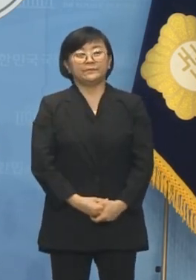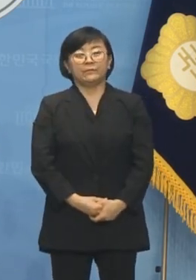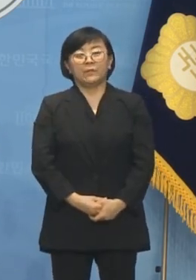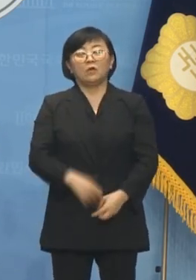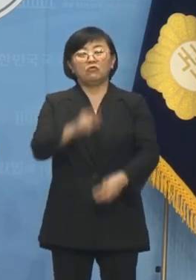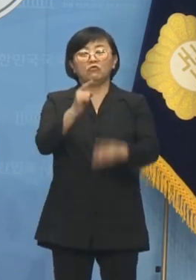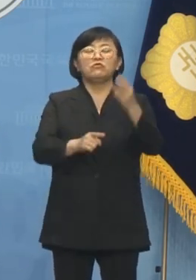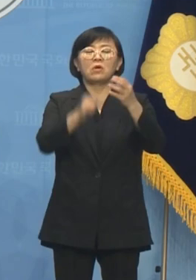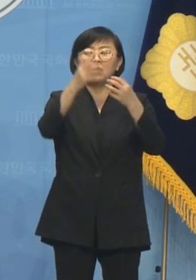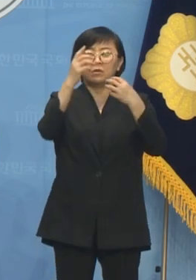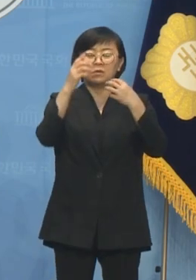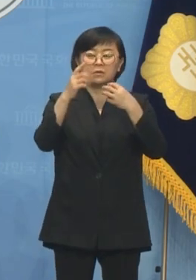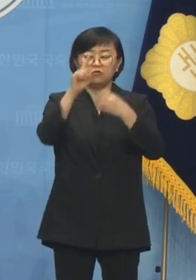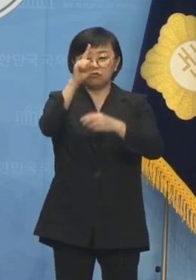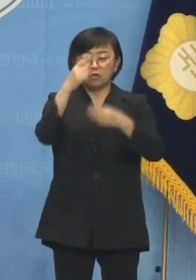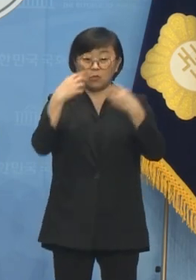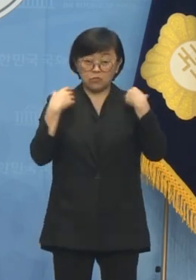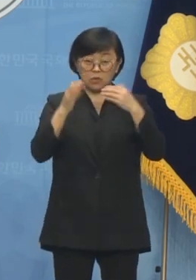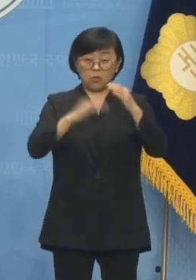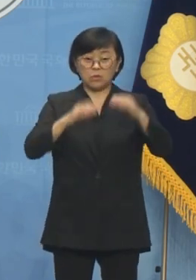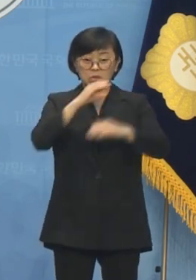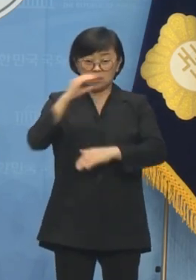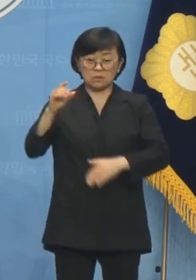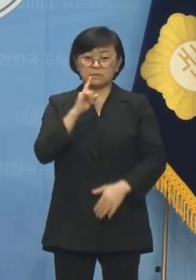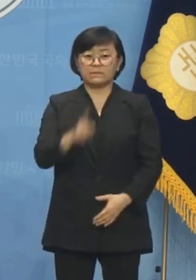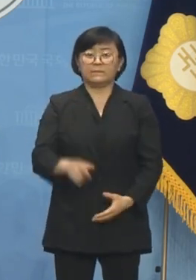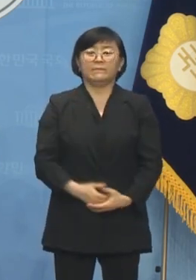이게 윤석열식 공정입니까?